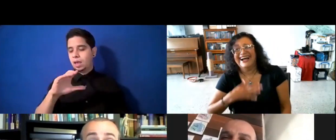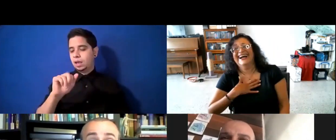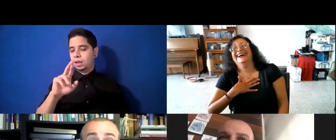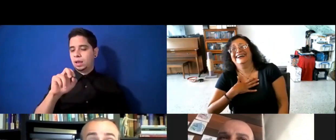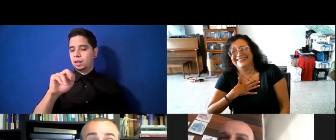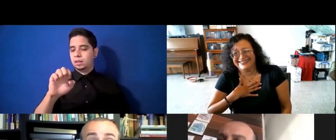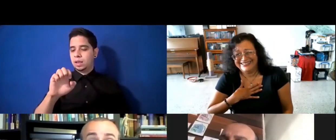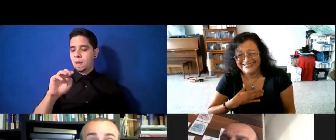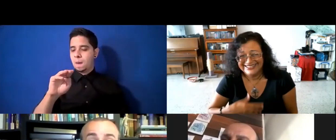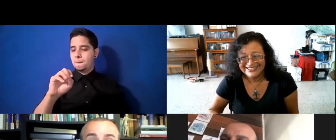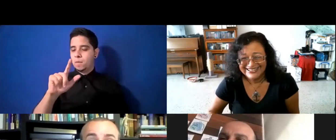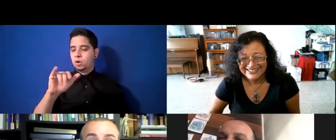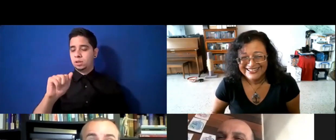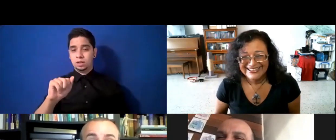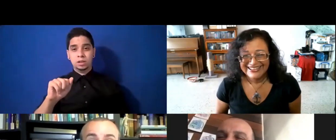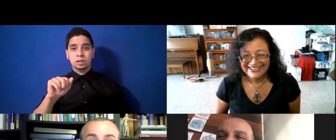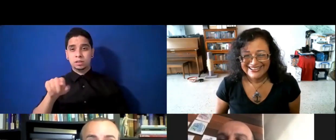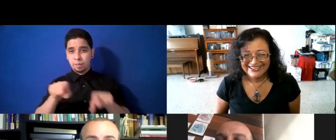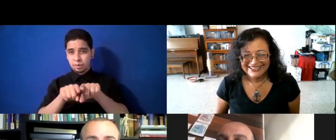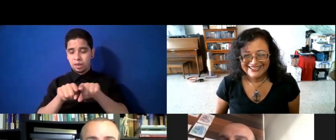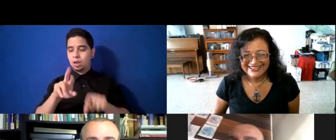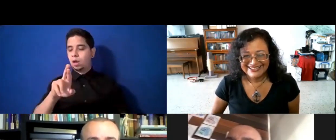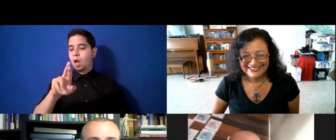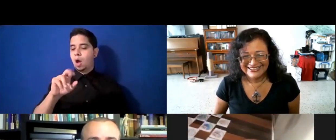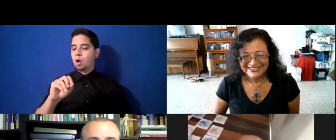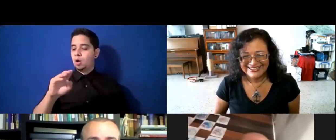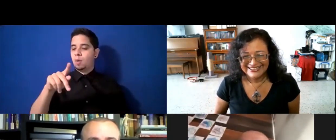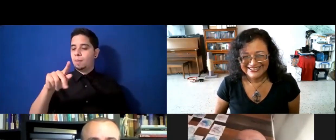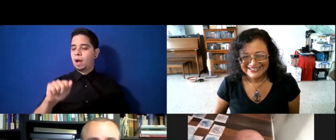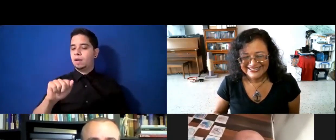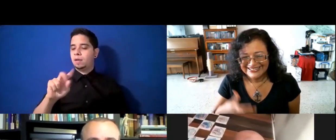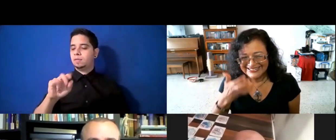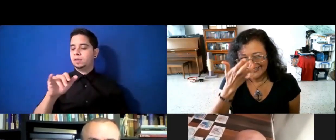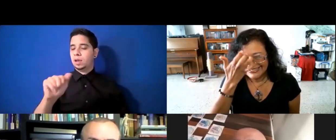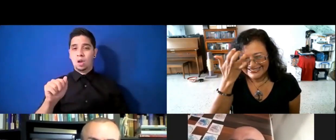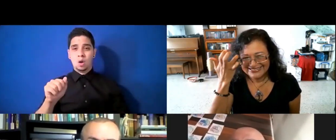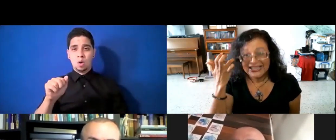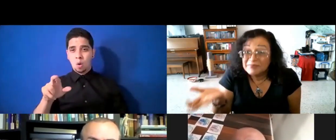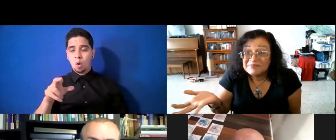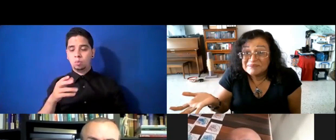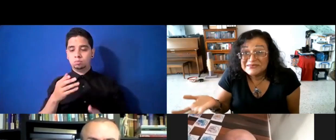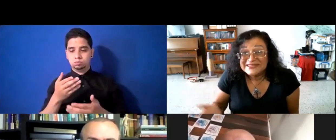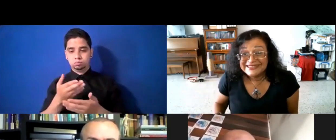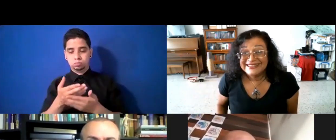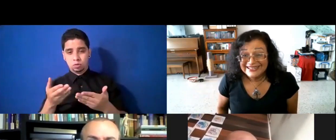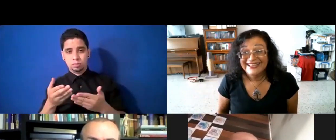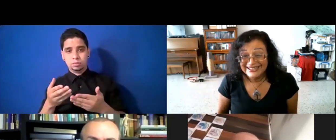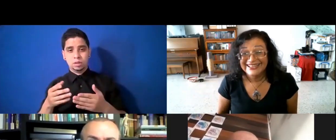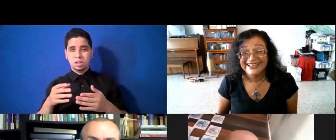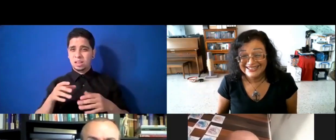Es algo diferente, espectacular. Hay gente que me dice, esto es como ese, un pastelón con queso mozzarella y